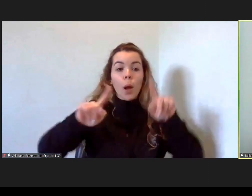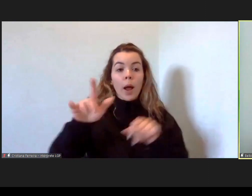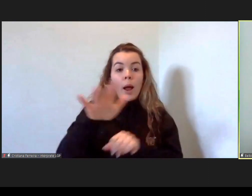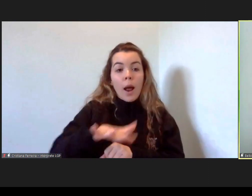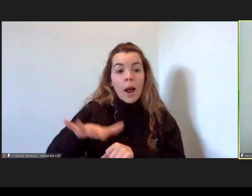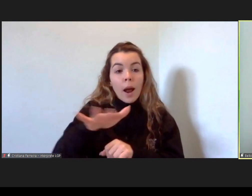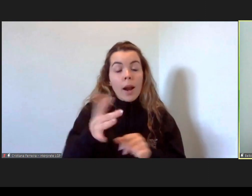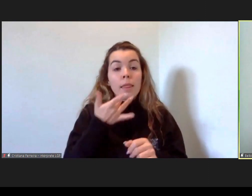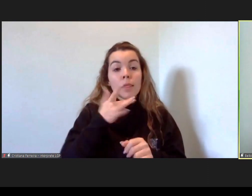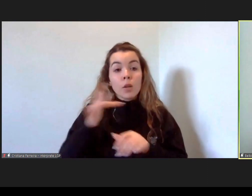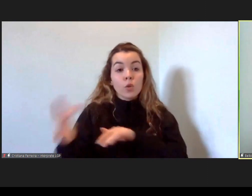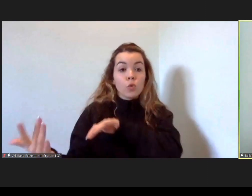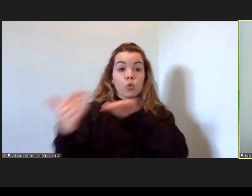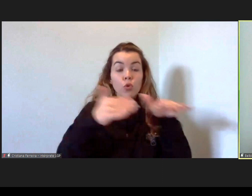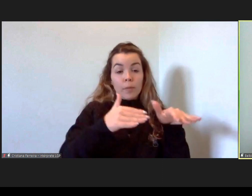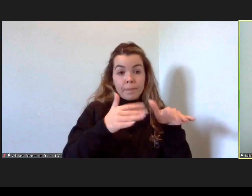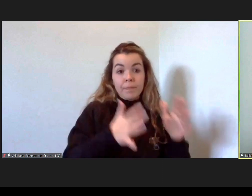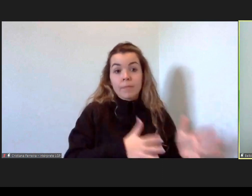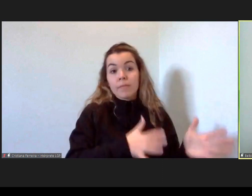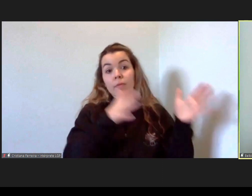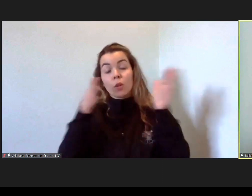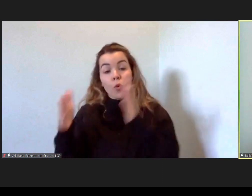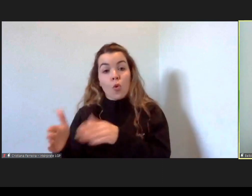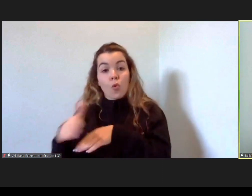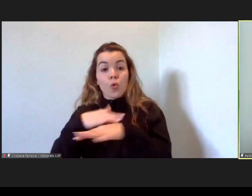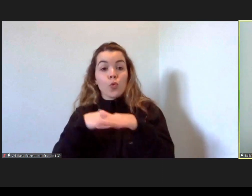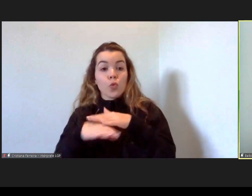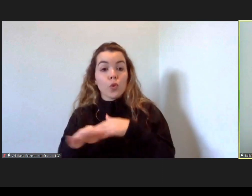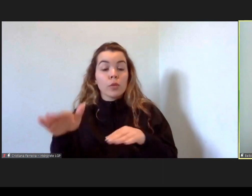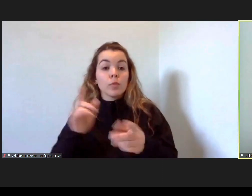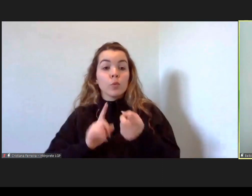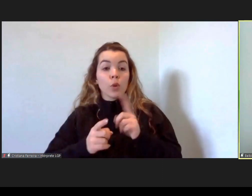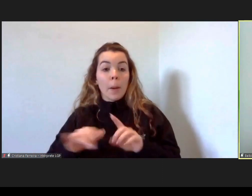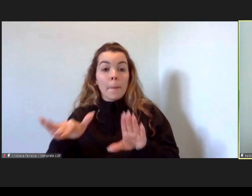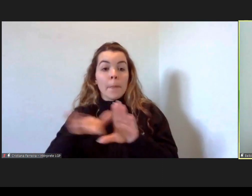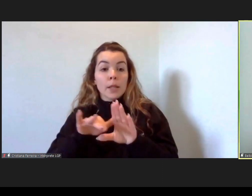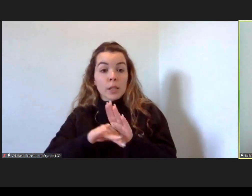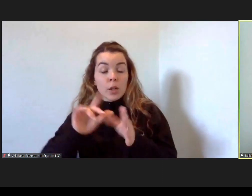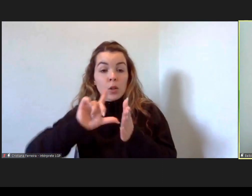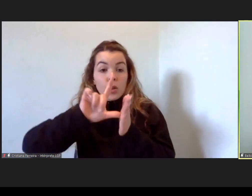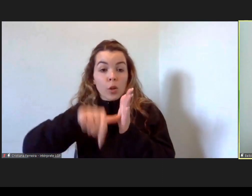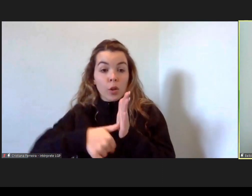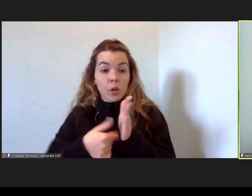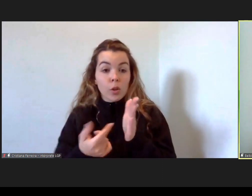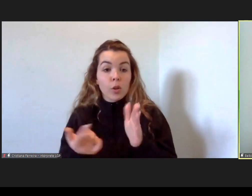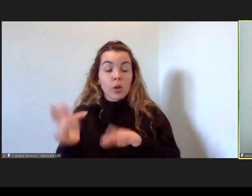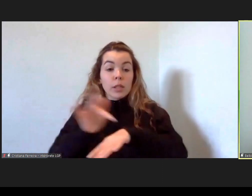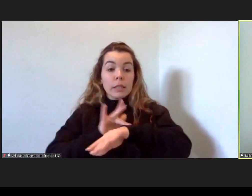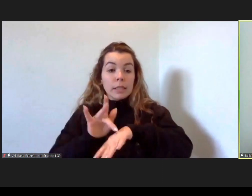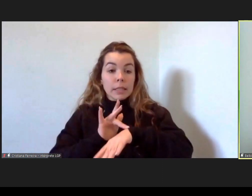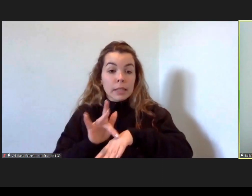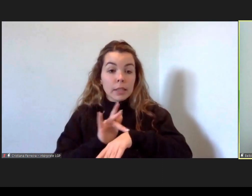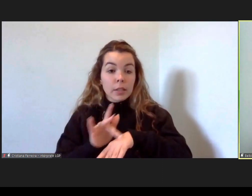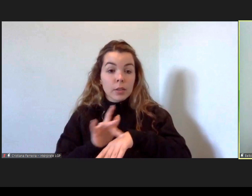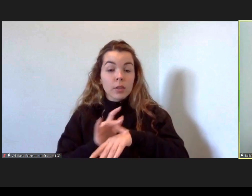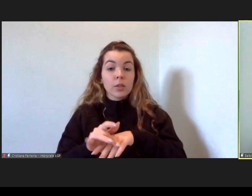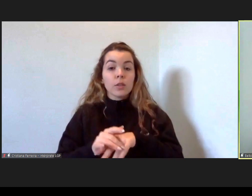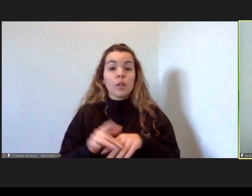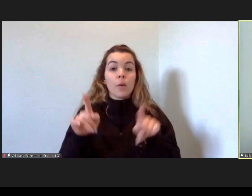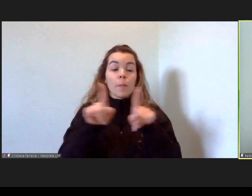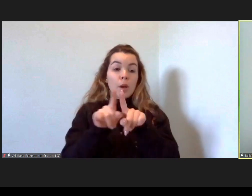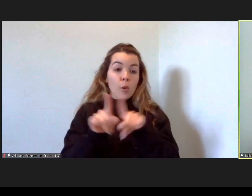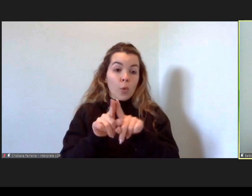migrações. Por outro lado, participamos no projeto de sensibilização transversal para a igualdade,